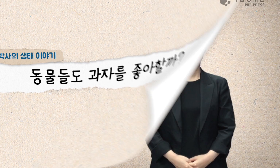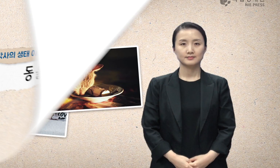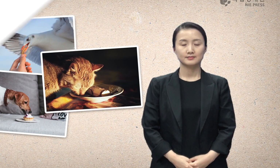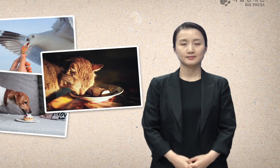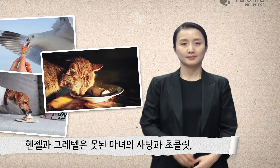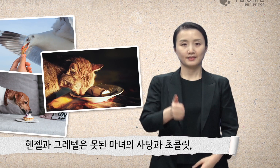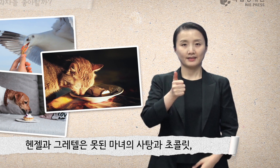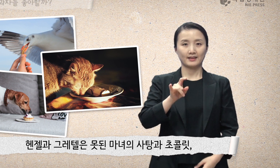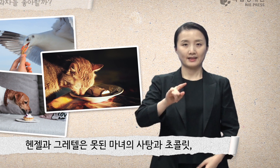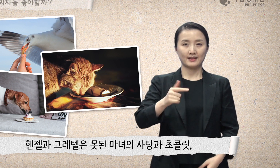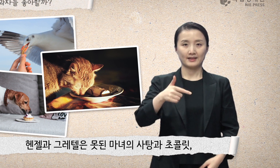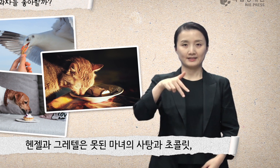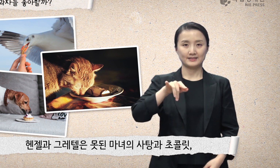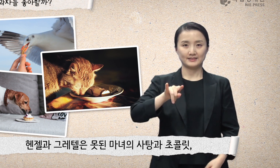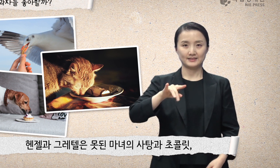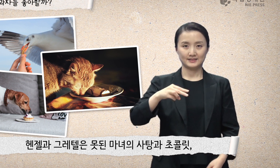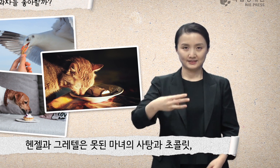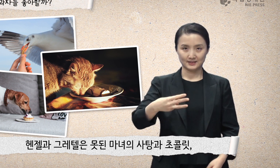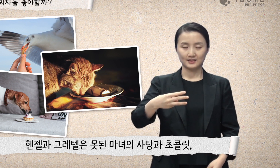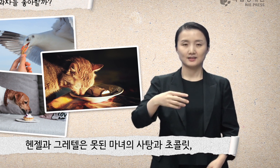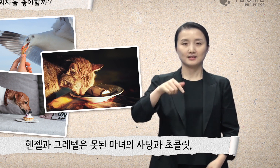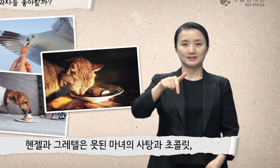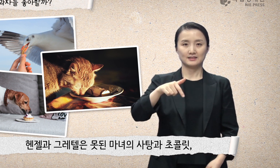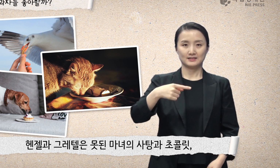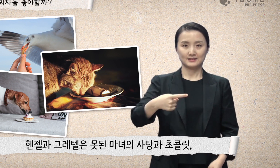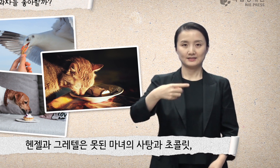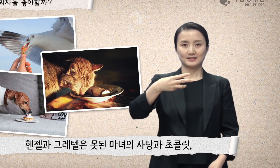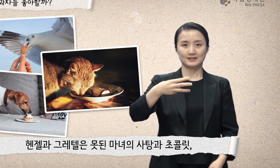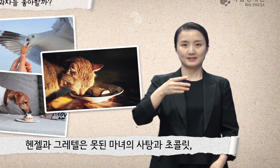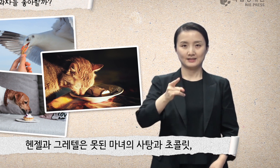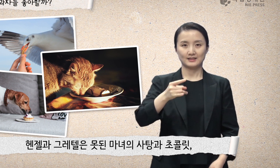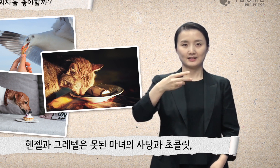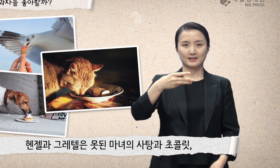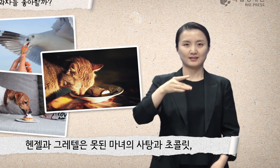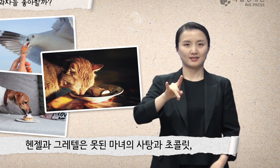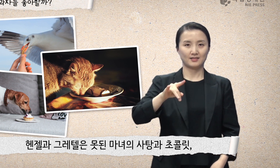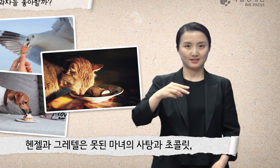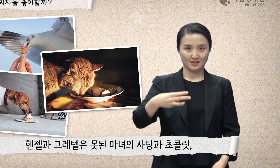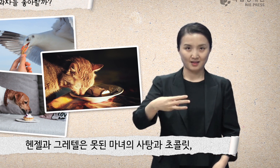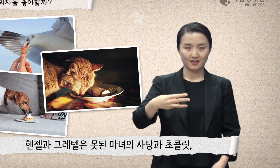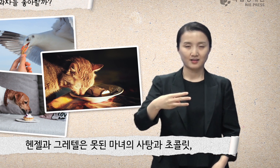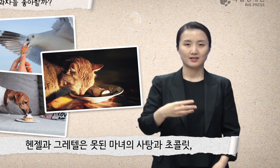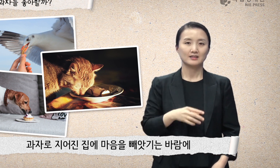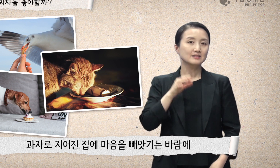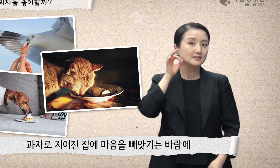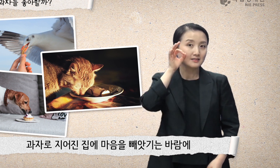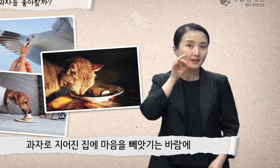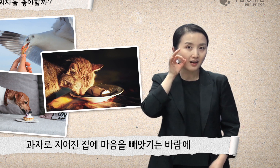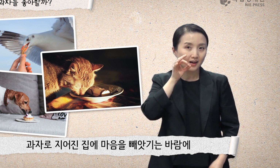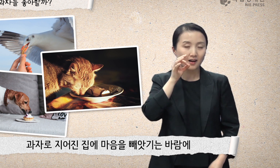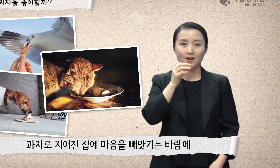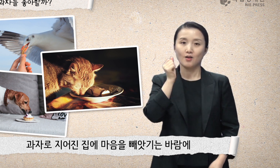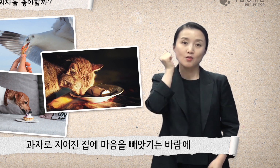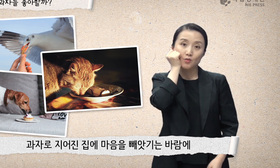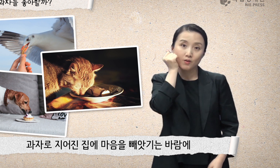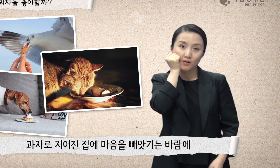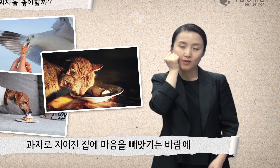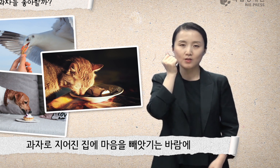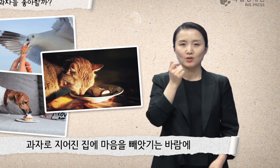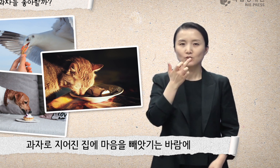핸젤과 그레텔은 못된 마녀의 사탕과 초콜릿, 과자로 지어진 집에 마음을